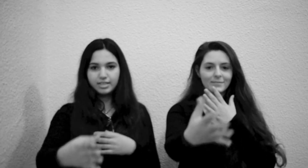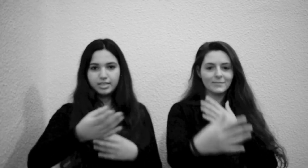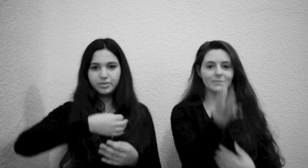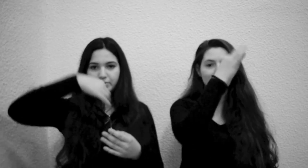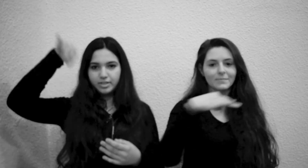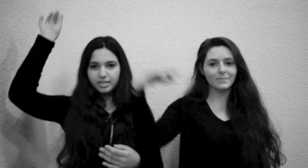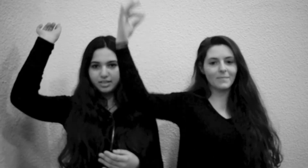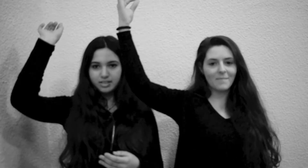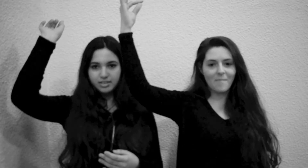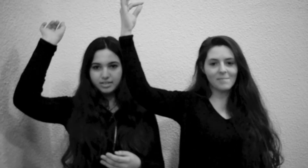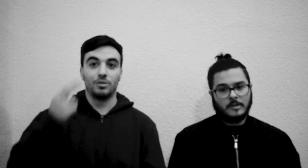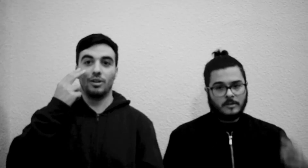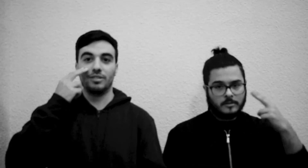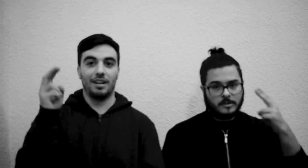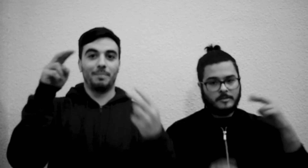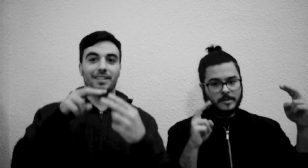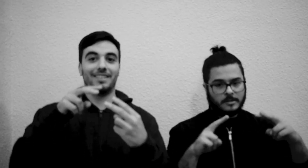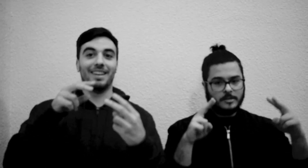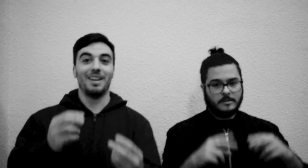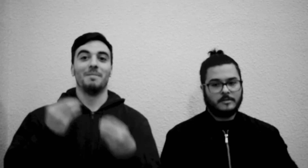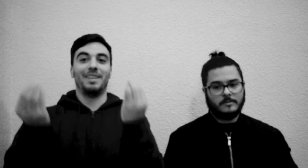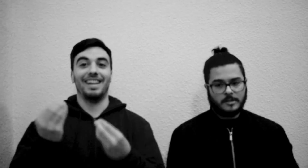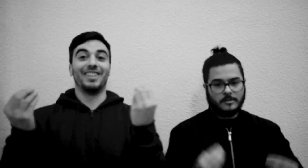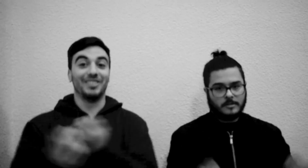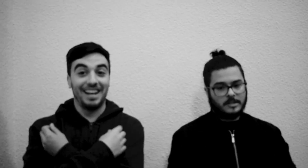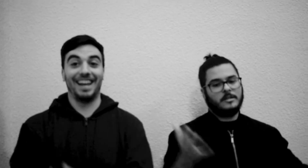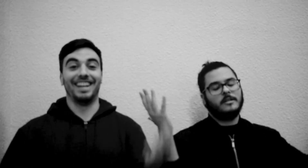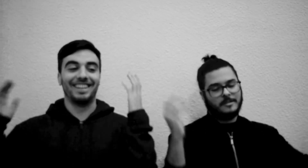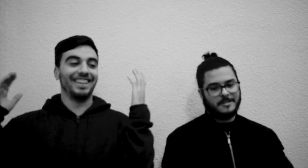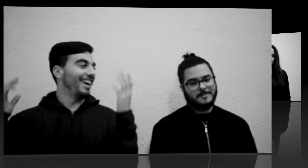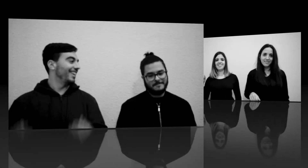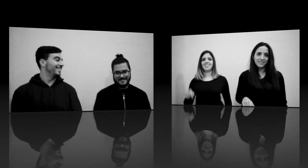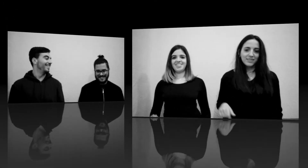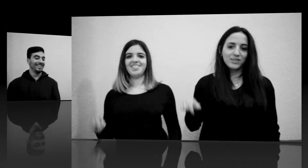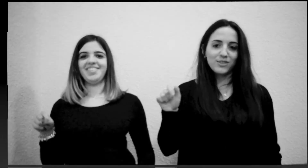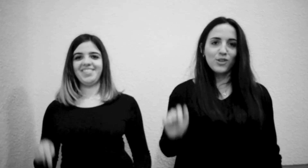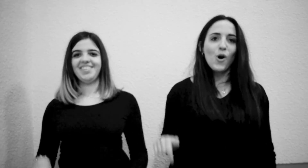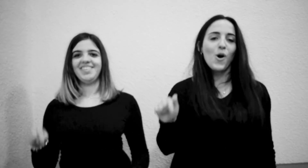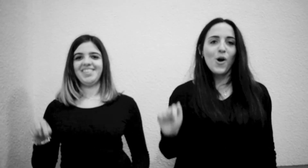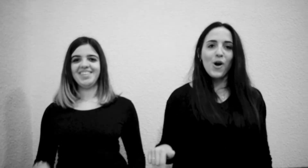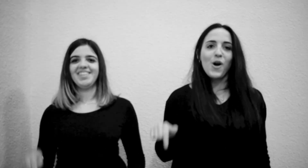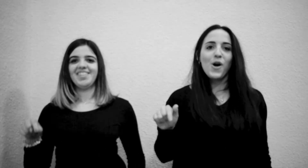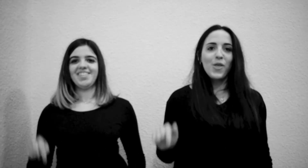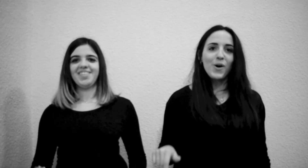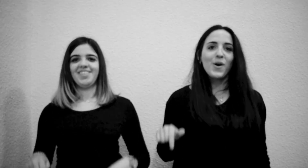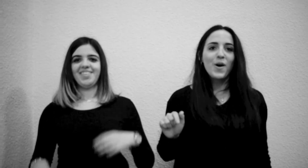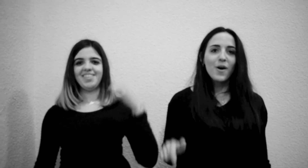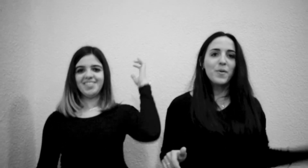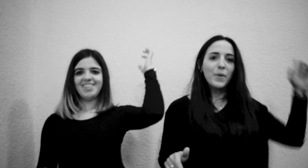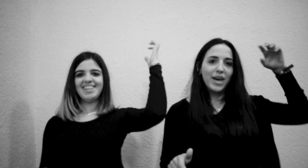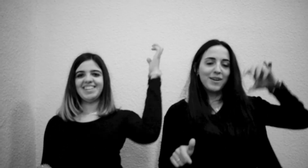elegir Tus ojos de repente Brillando entre la gente Hoy todo vuelve